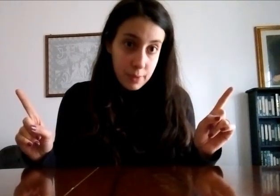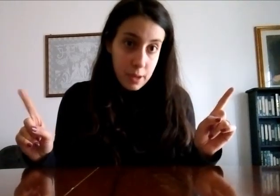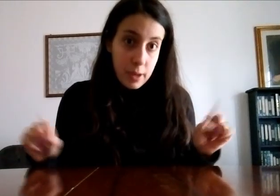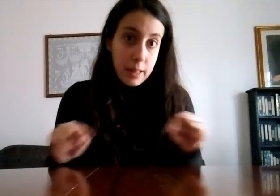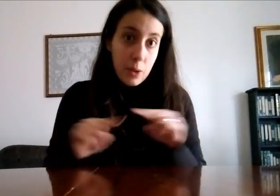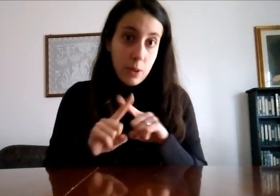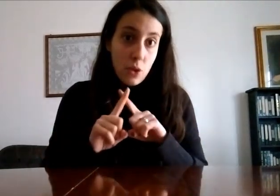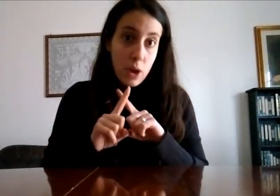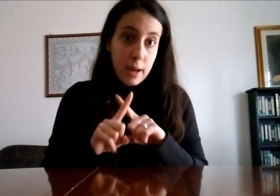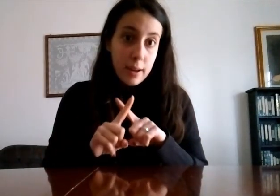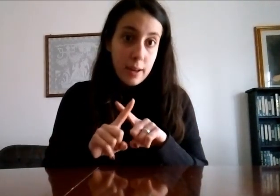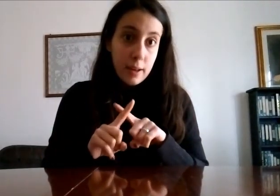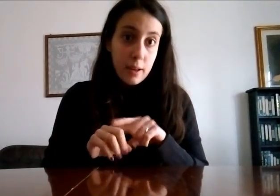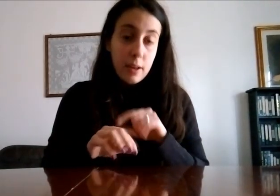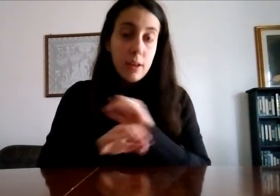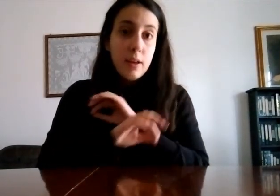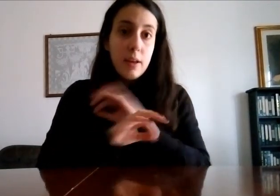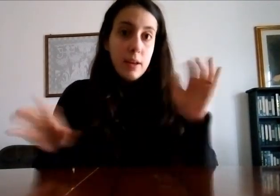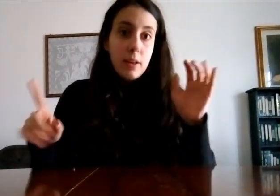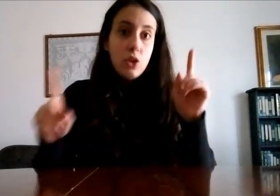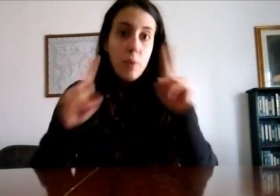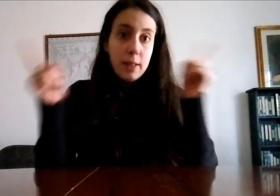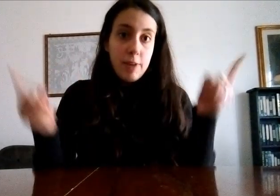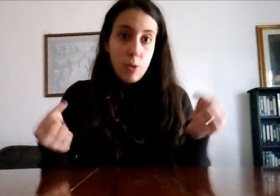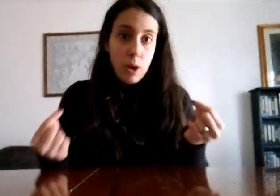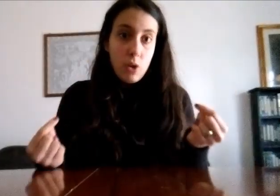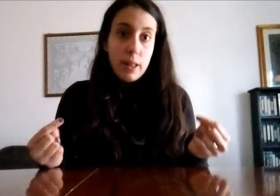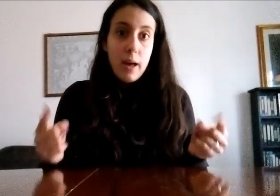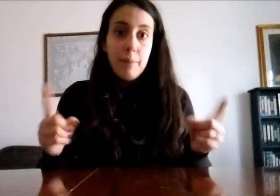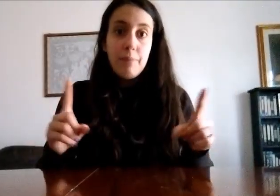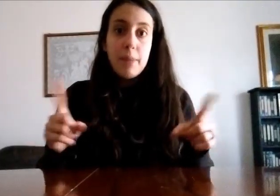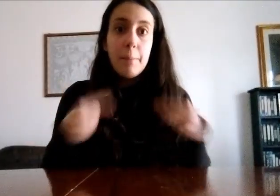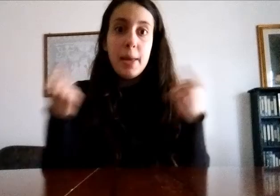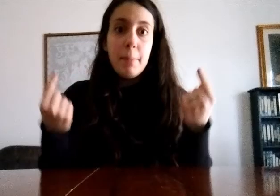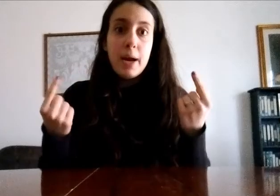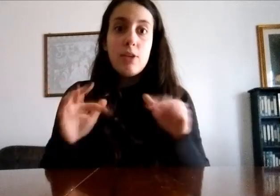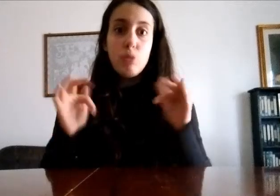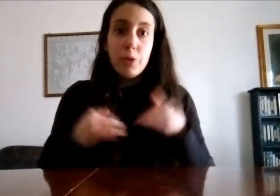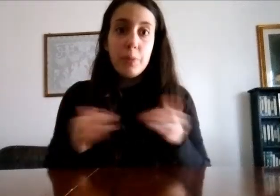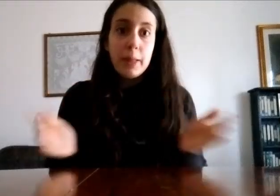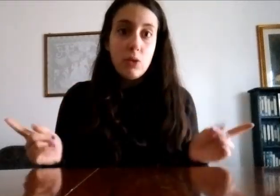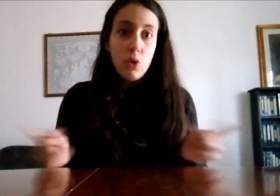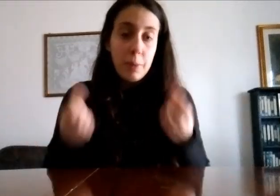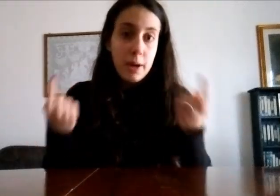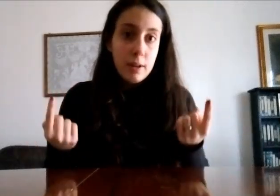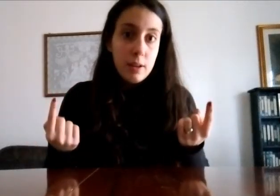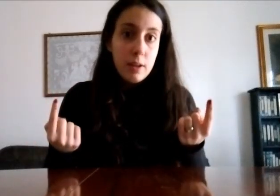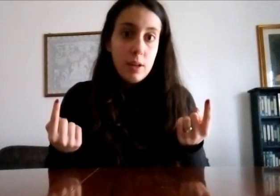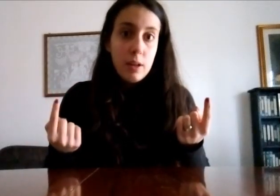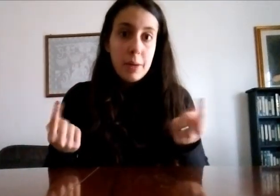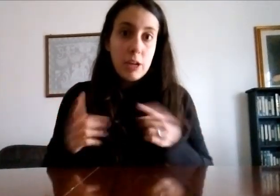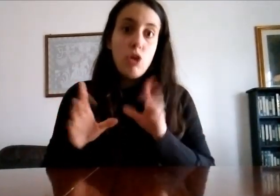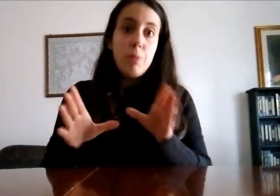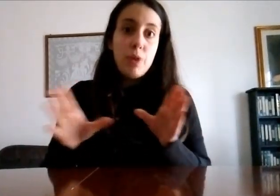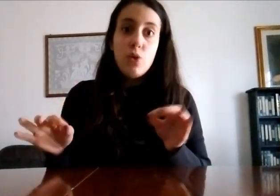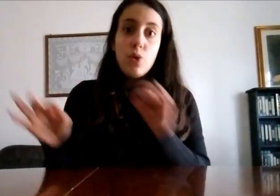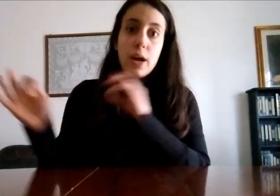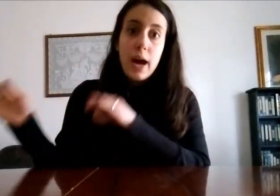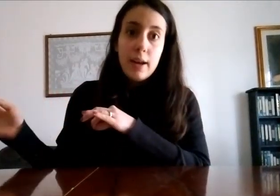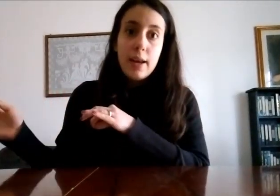e se questo cane dovesse far qualcosa a me magari io ci posso passare sopra perché ce l'ho pure io un cane